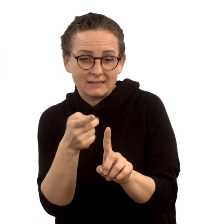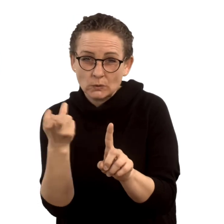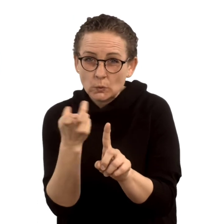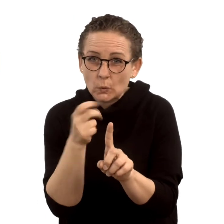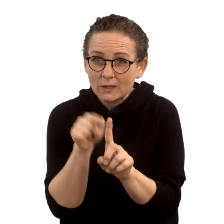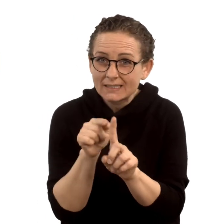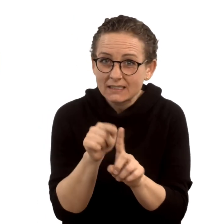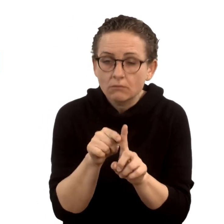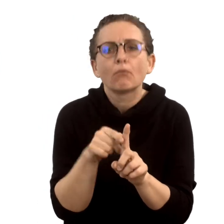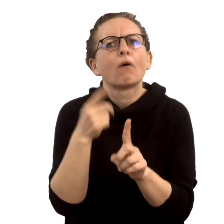Nähe.